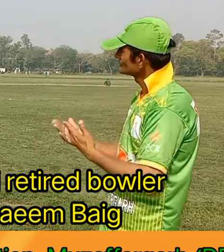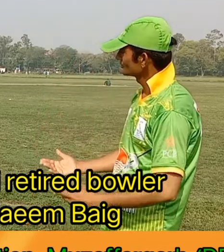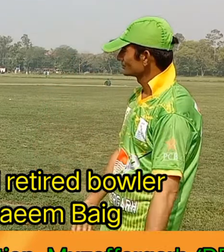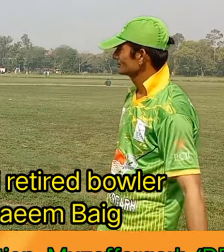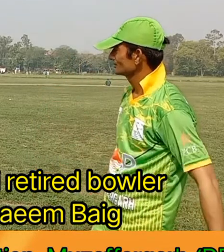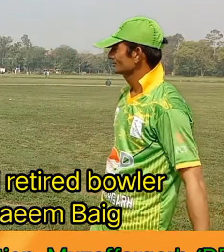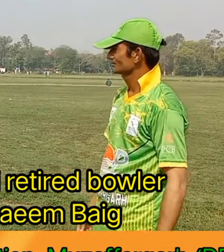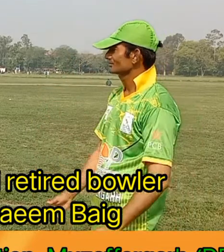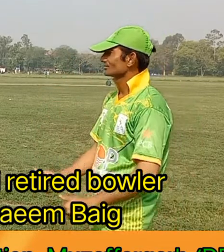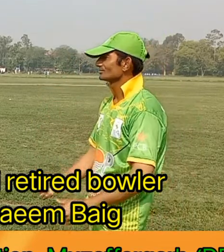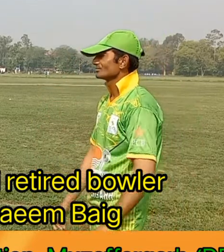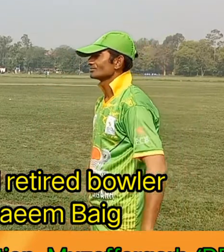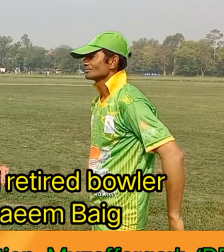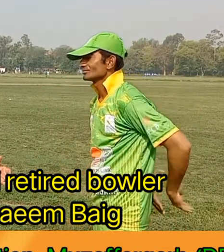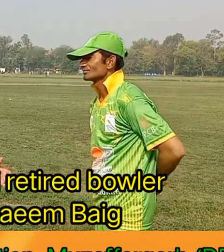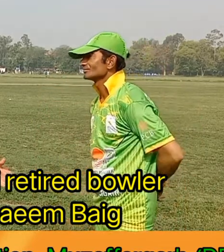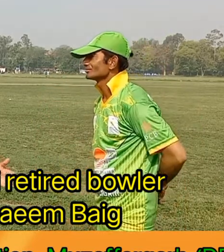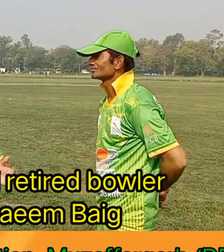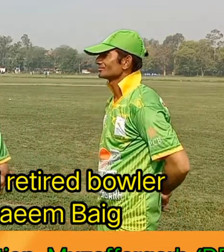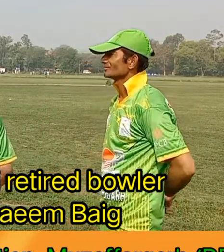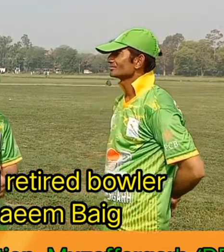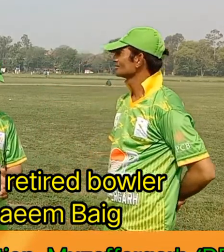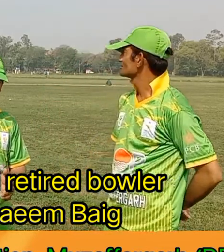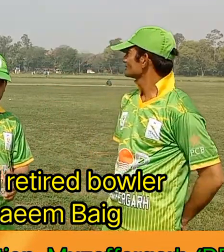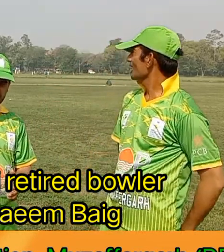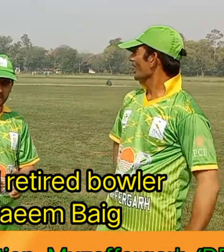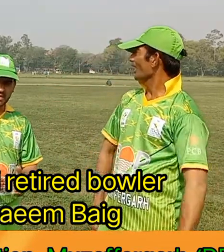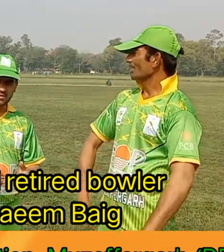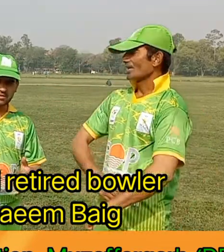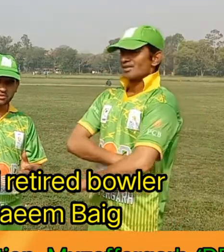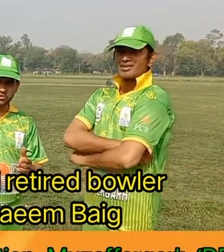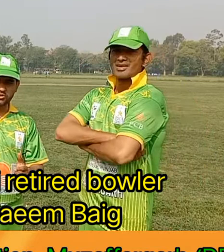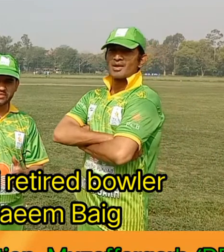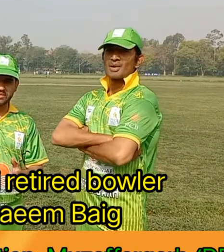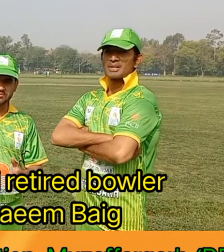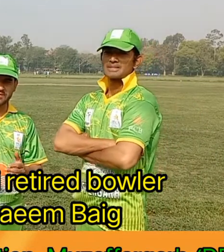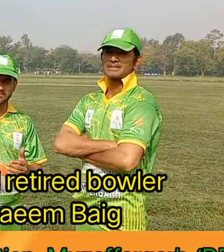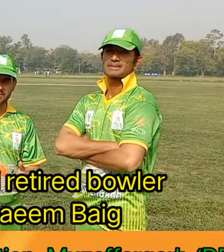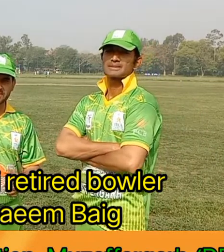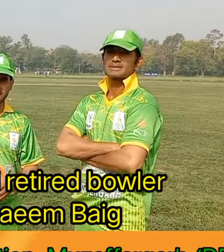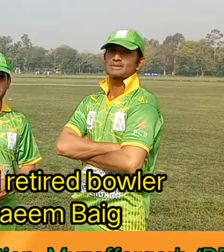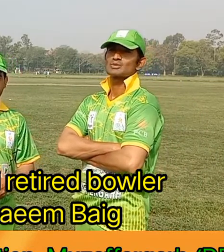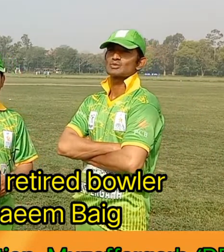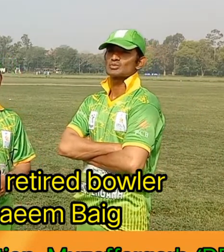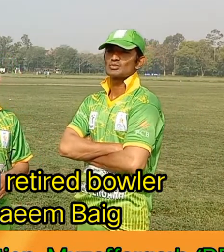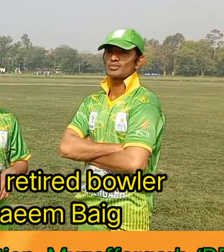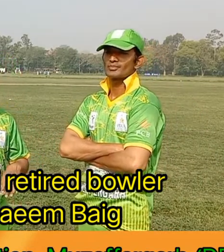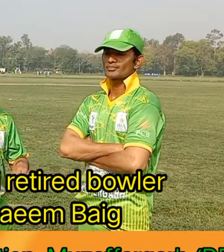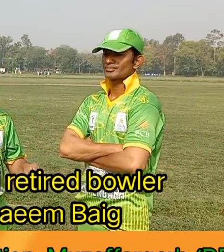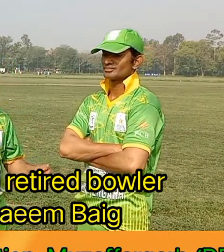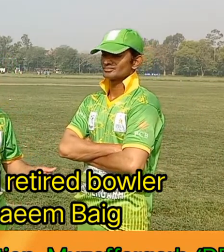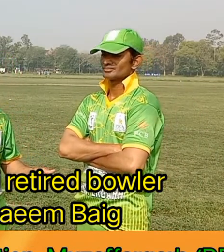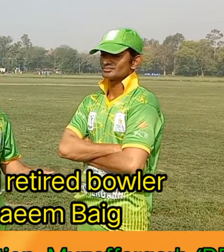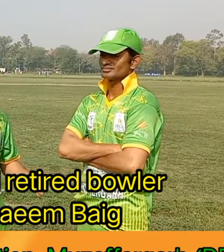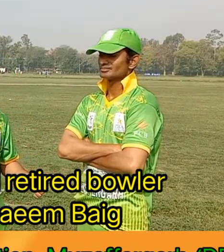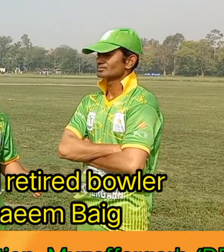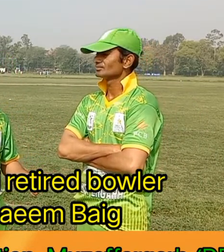اور یہ کہہ رہا ہے کہ لور پنجاب میں جو ٹیم سب سے پہلے یہاں ٹورنمنٹ کے لیے آئی تھی